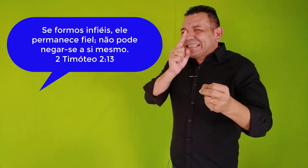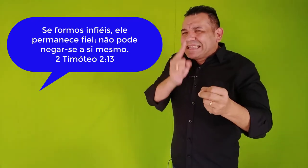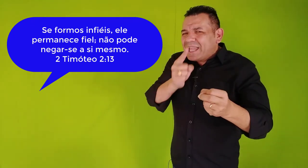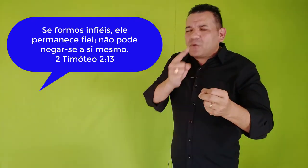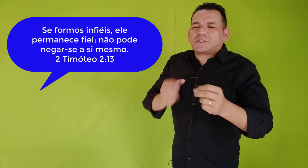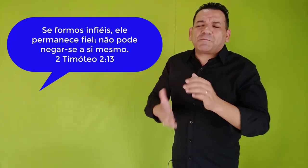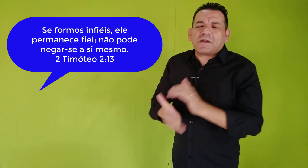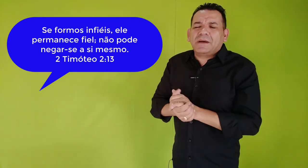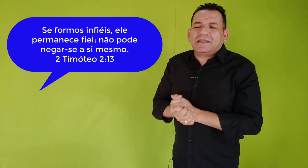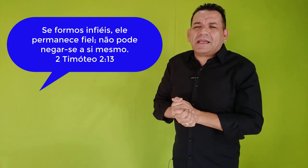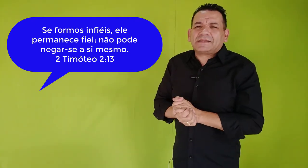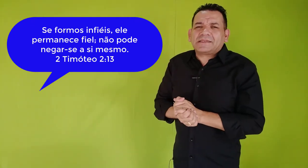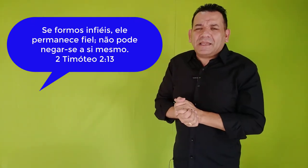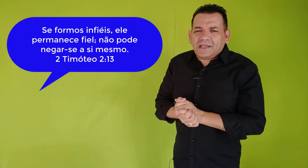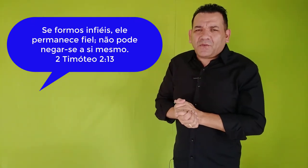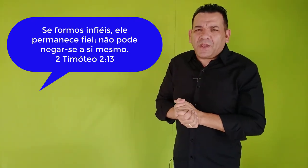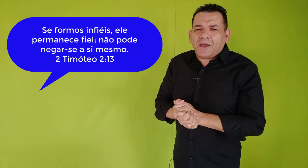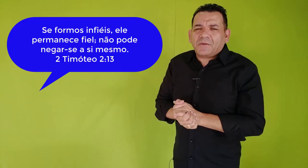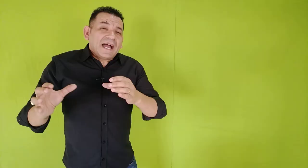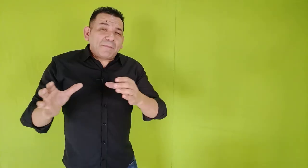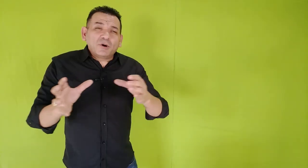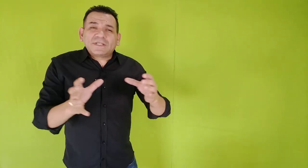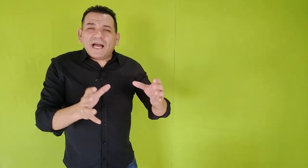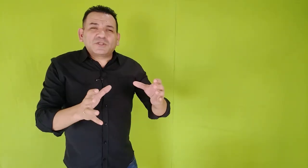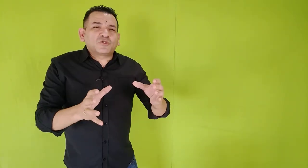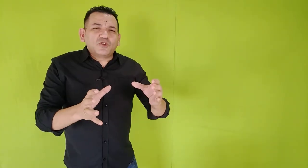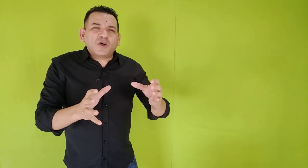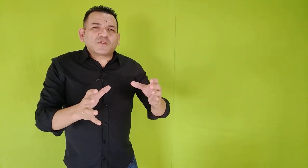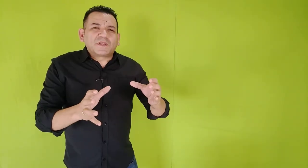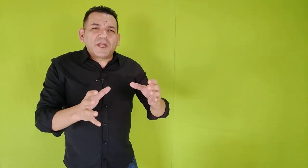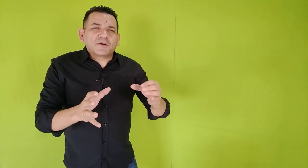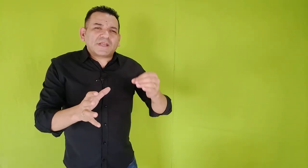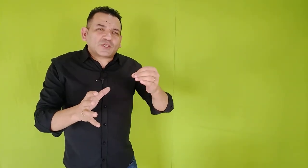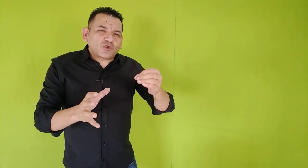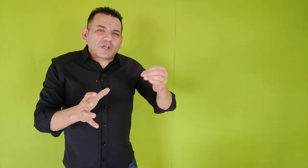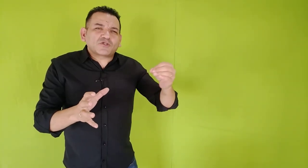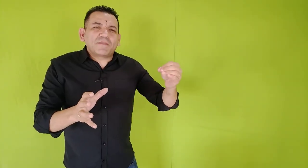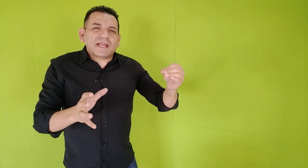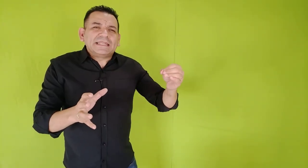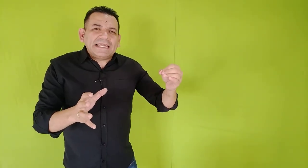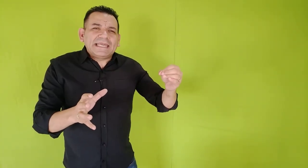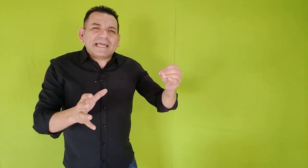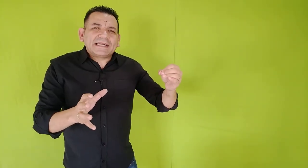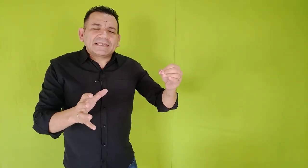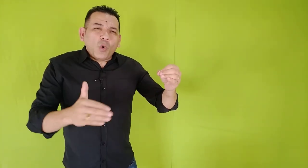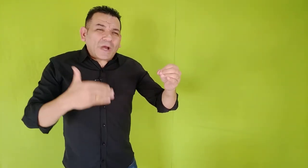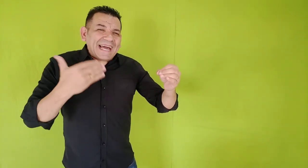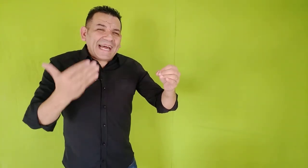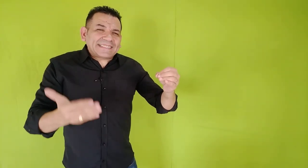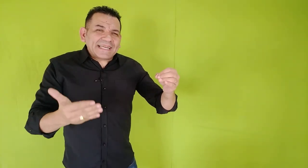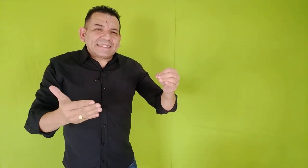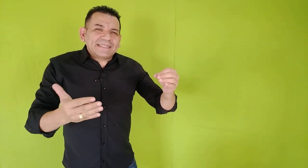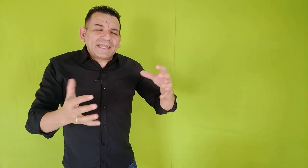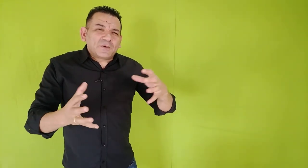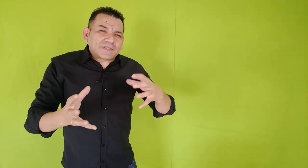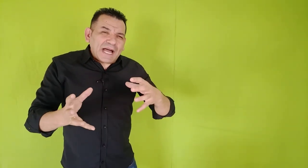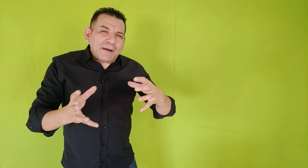Deus permanece fiel. A bondade do nosso Deus, a sua soberania, o caráter de Deus, a